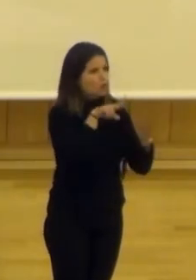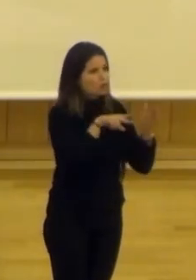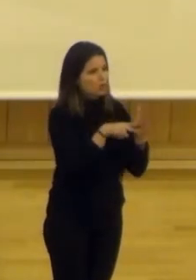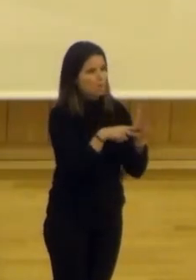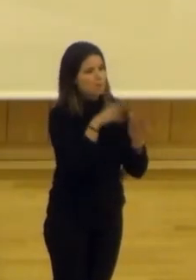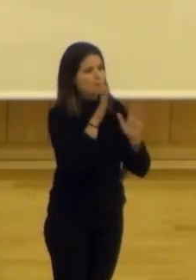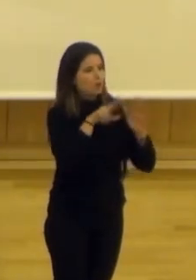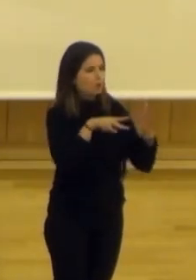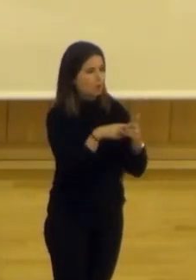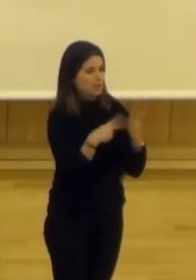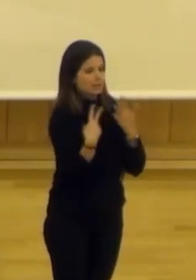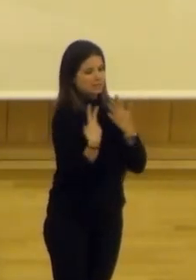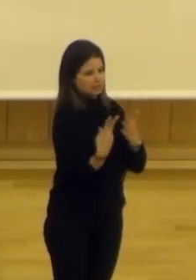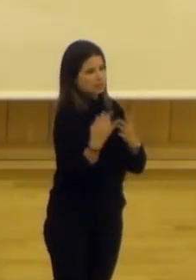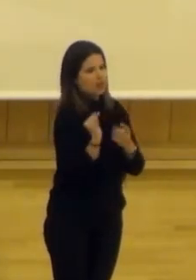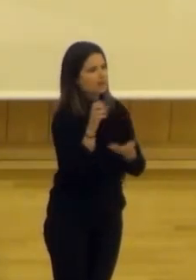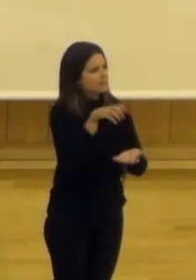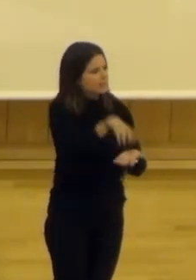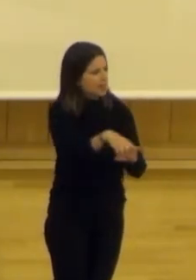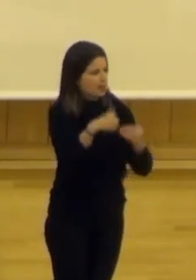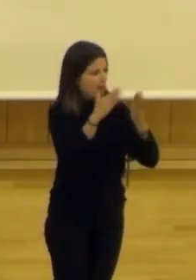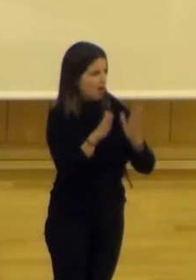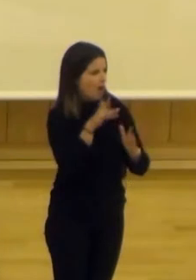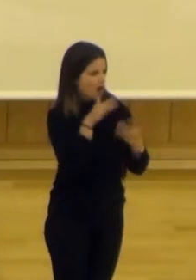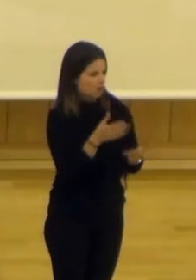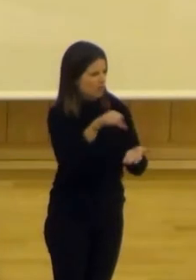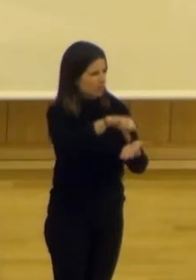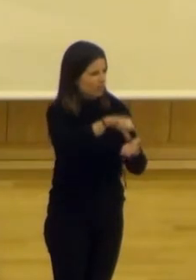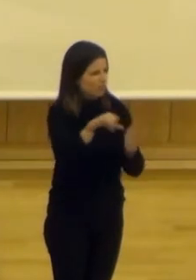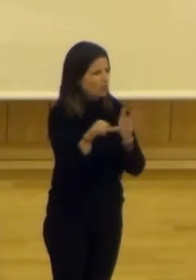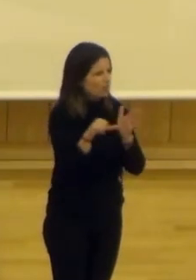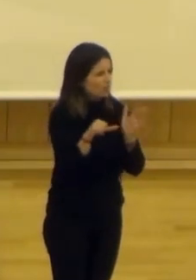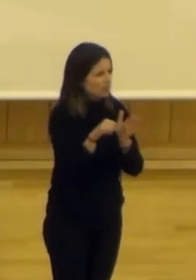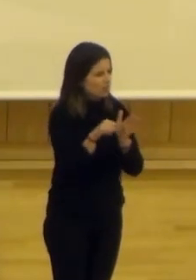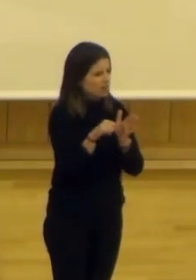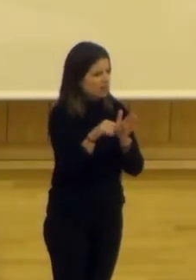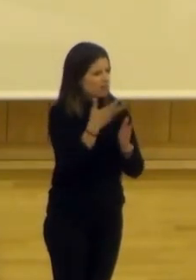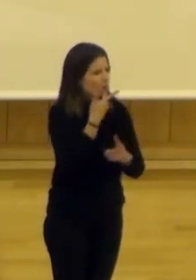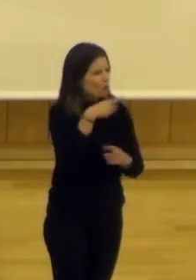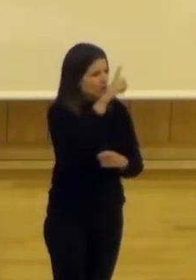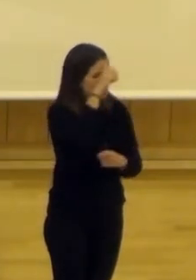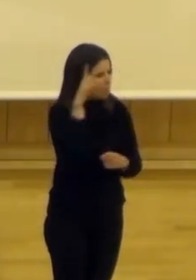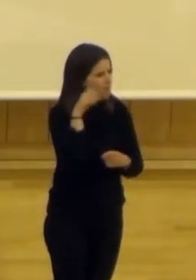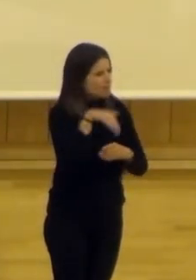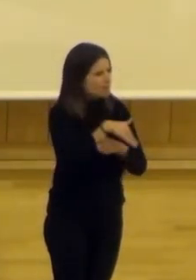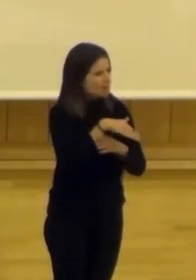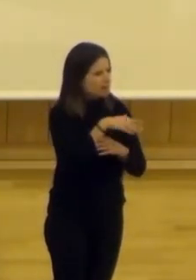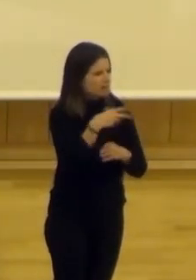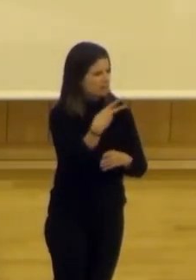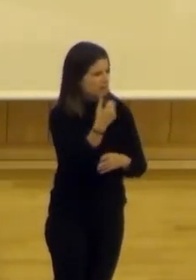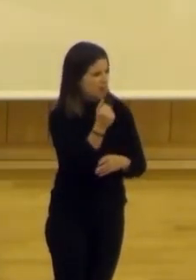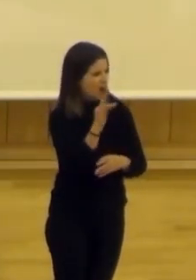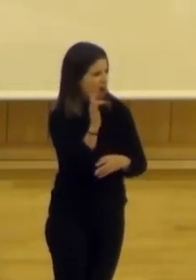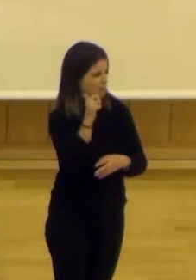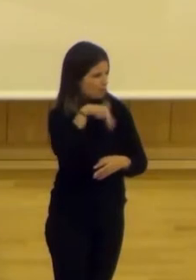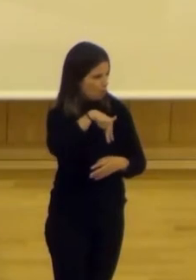2007 recién recibe la sede que tiene actualmente, está en el centro, muy cerquita, si conocen Madrid, de la Caixa Forum. Digamos,